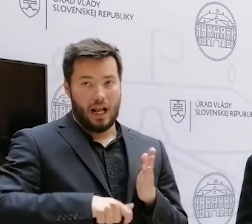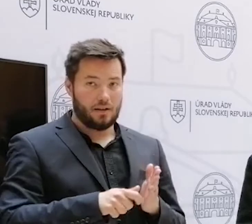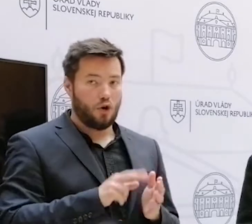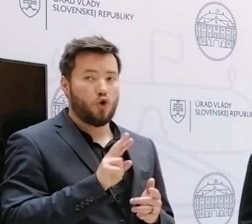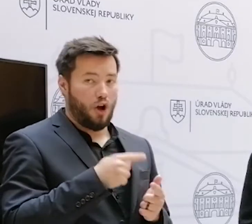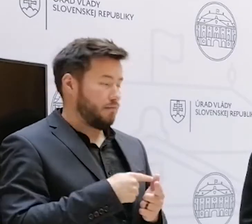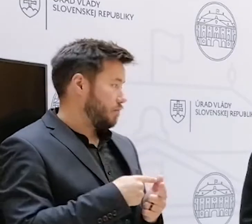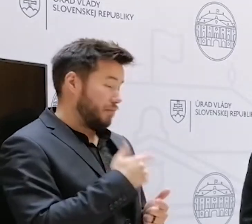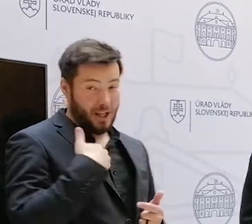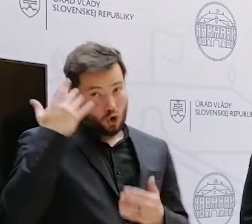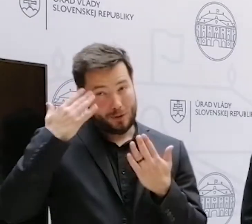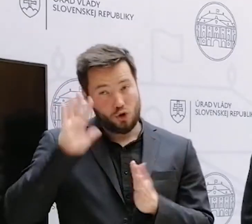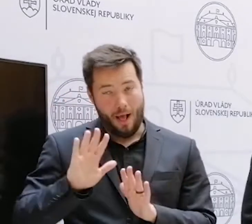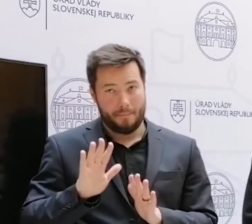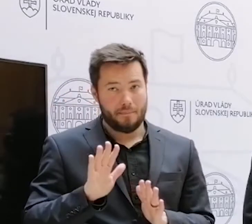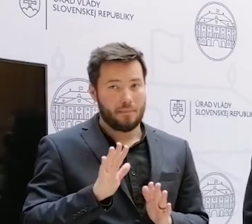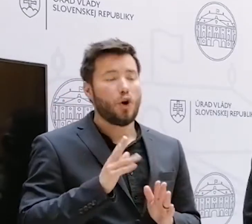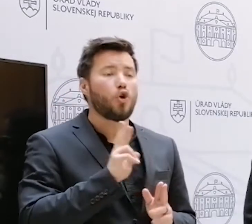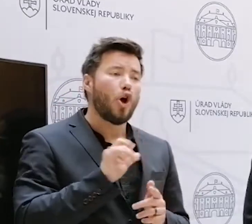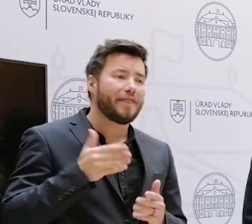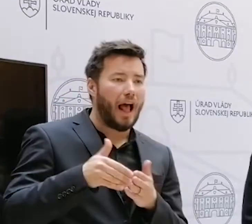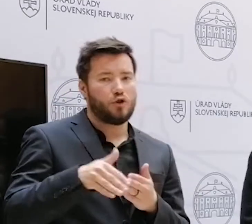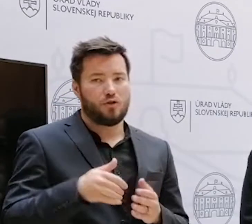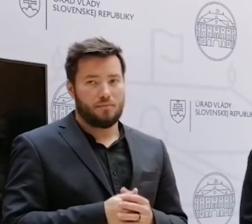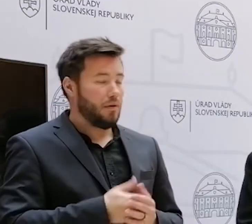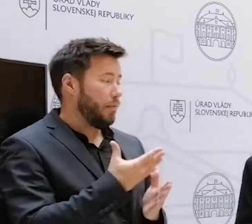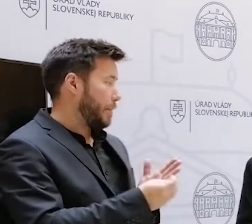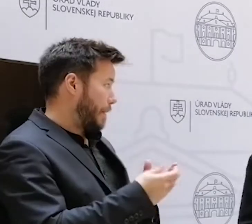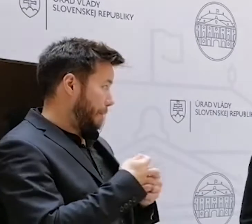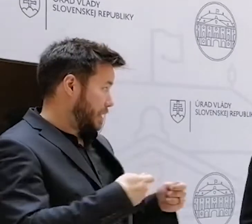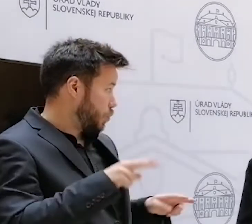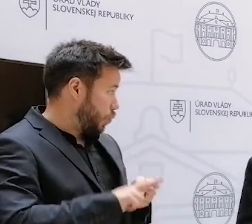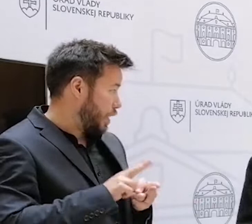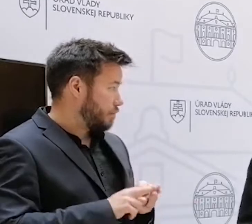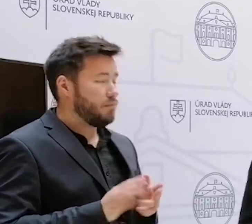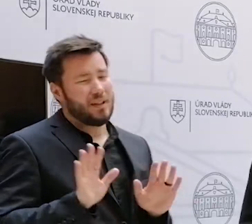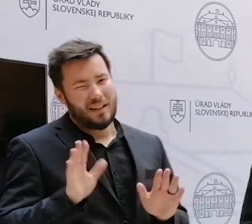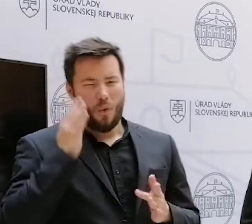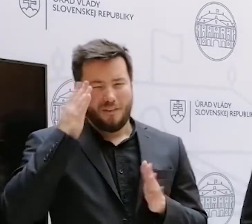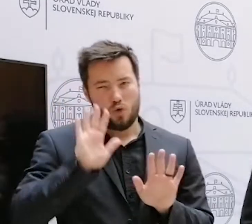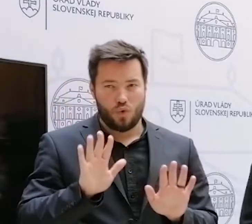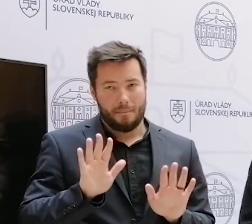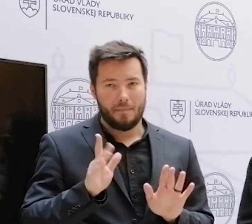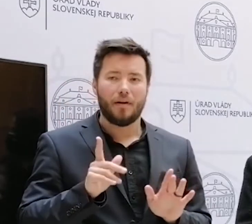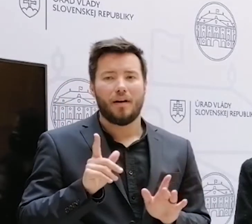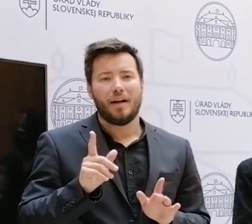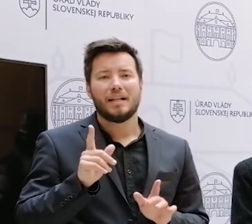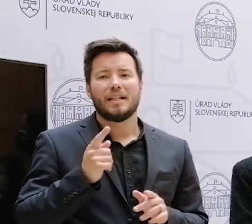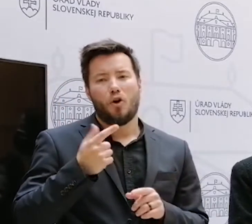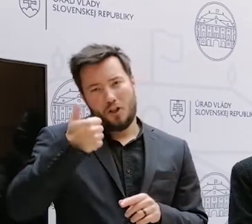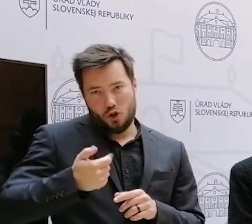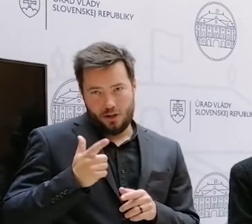ďalší? Berem to ako otázku, ktorá je na stole a opýtajte sa ma na to v prebehu dní. Dobre?